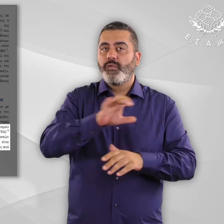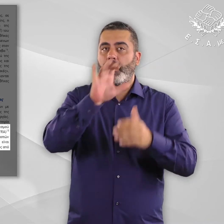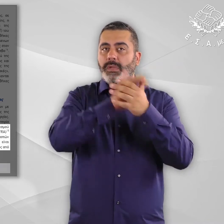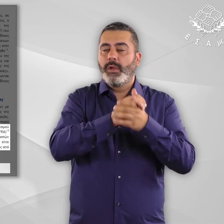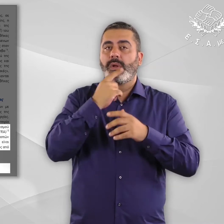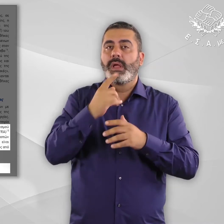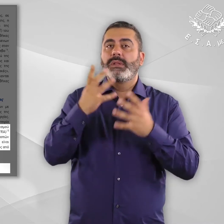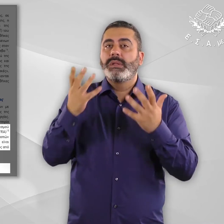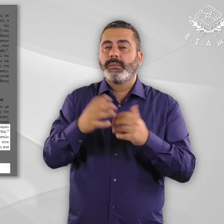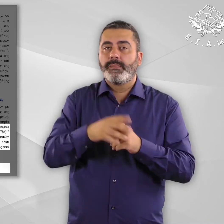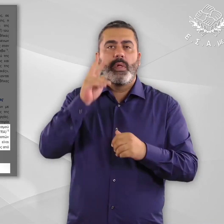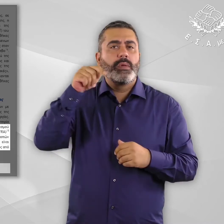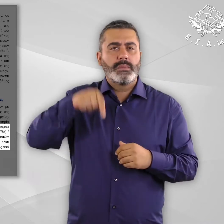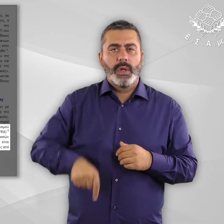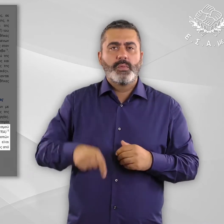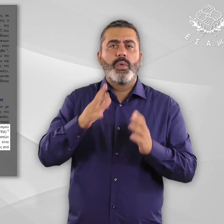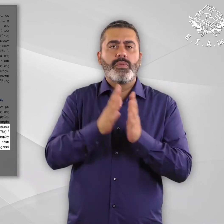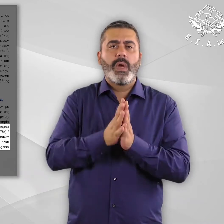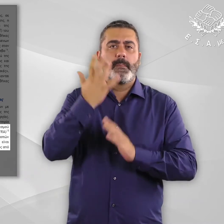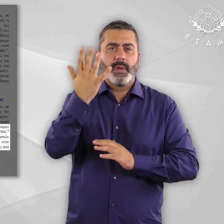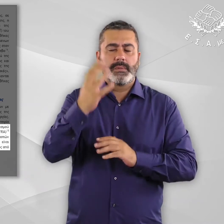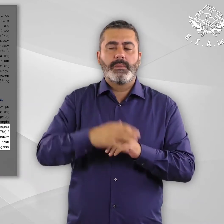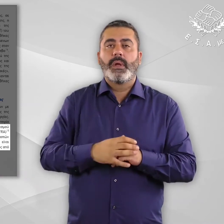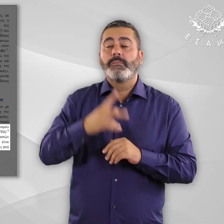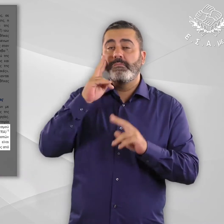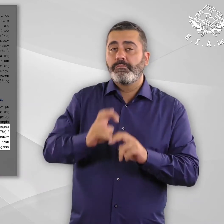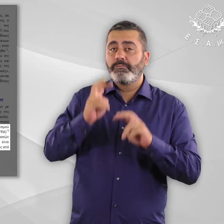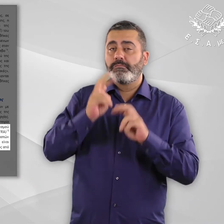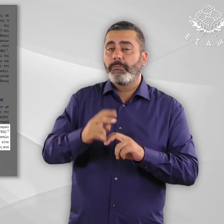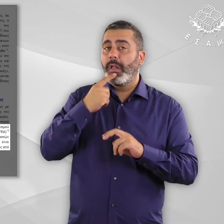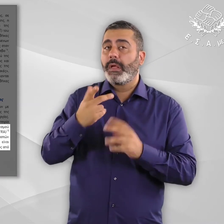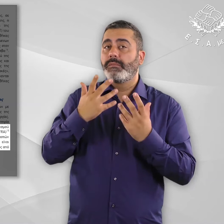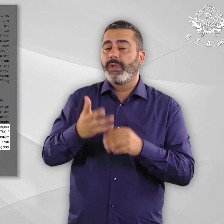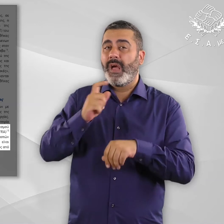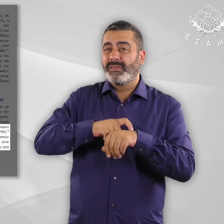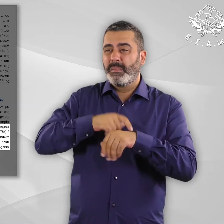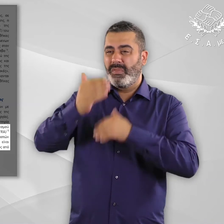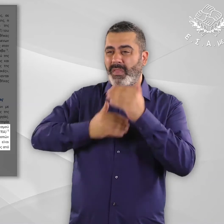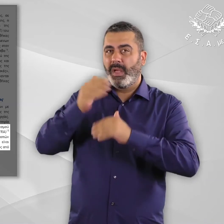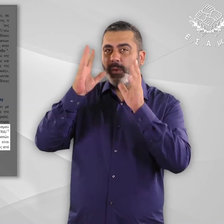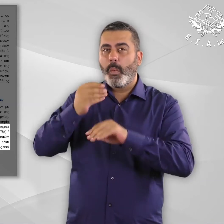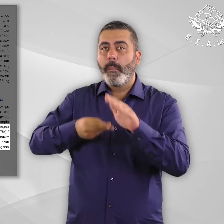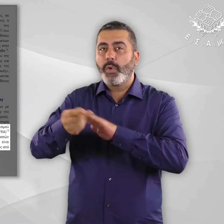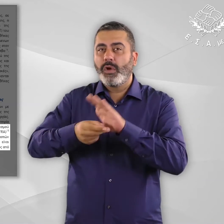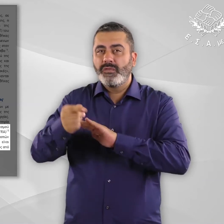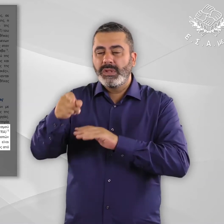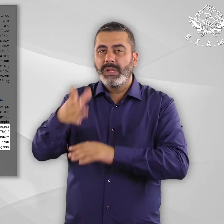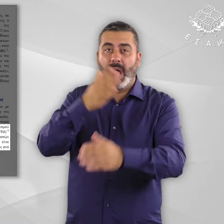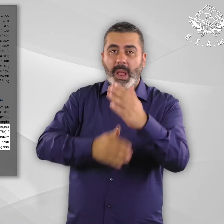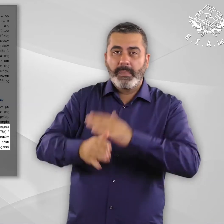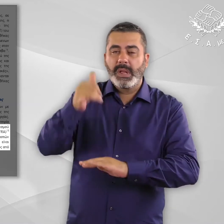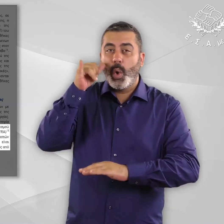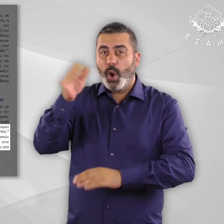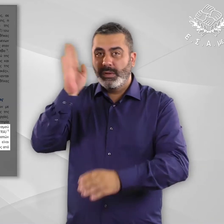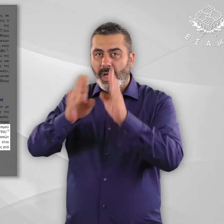Βλέπε υποσημείωση 15 διαπιστών ή και αυτή ότι οι διαδικασίες ταυτοποίησης μεταναστών και προσφύγων με αναπηρία και